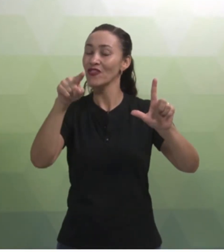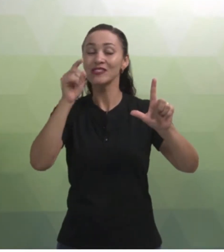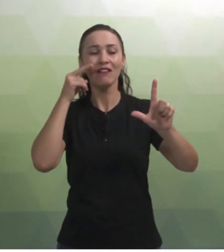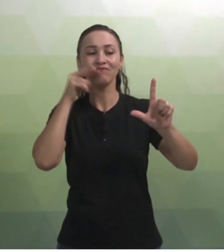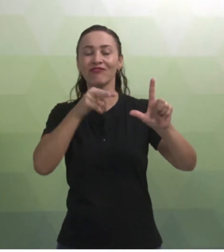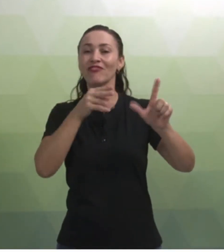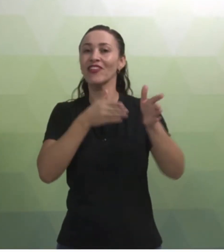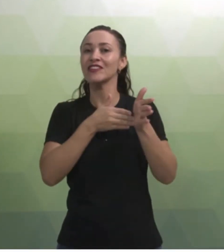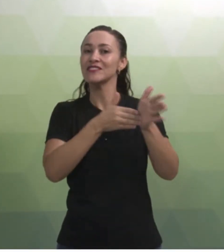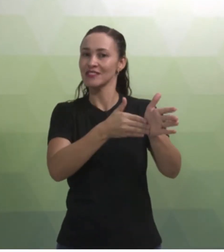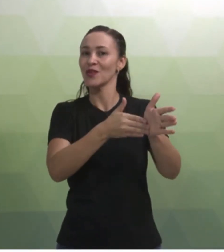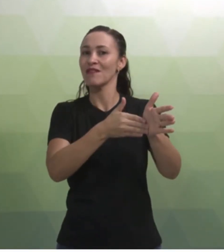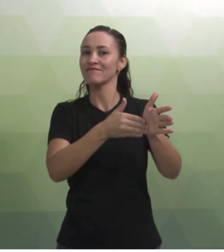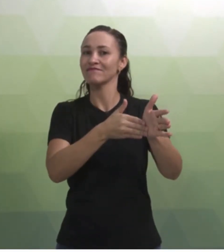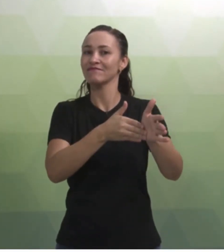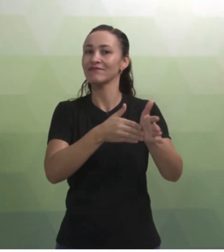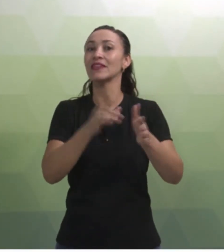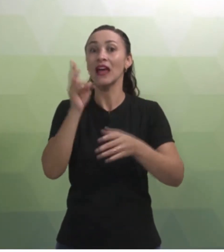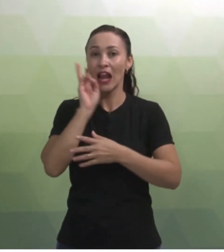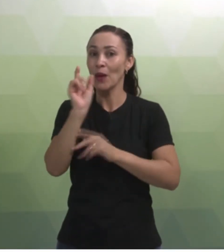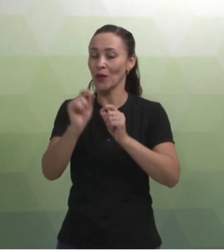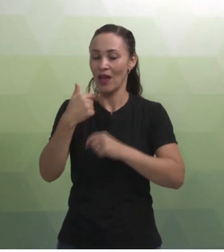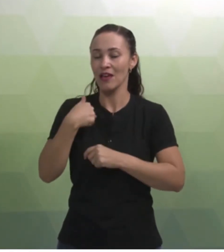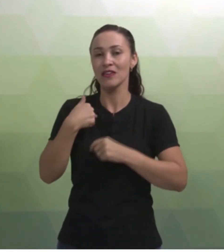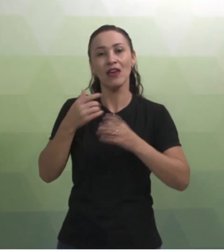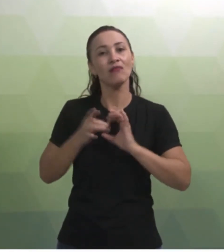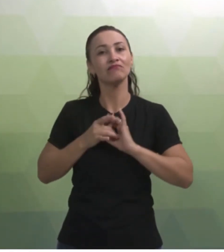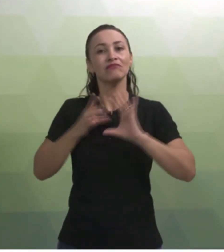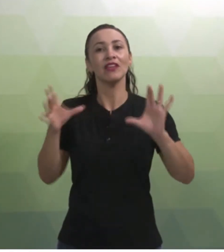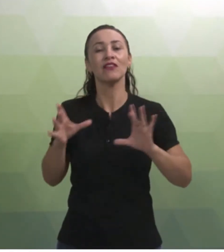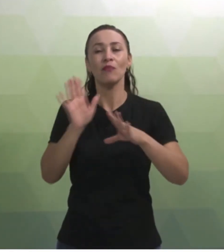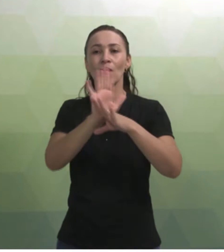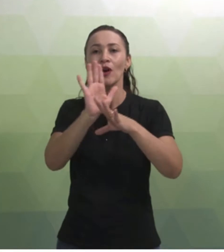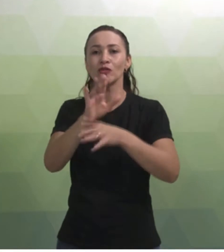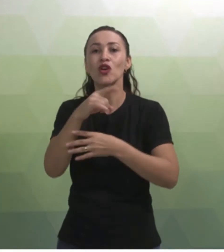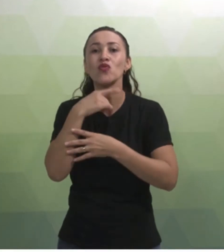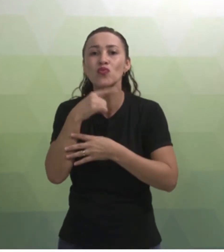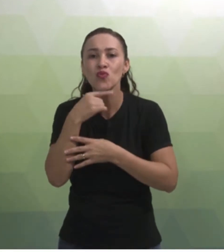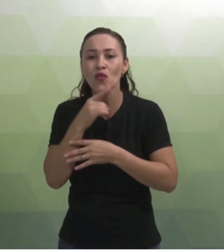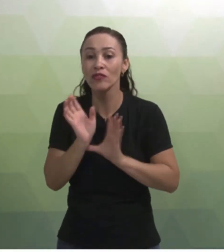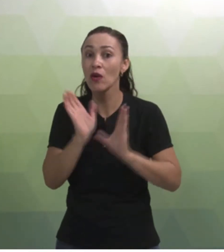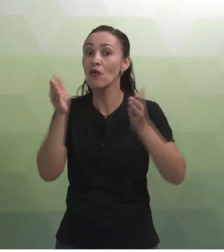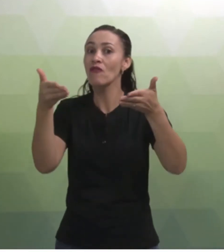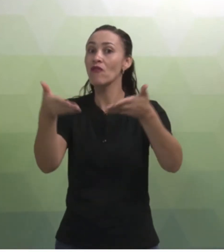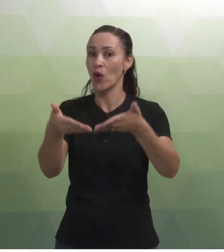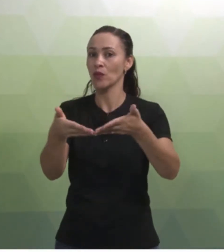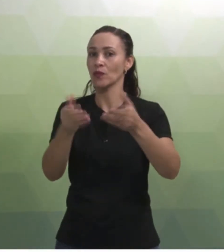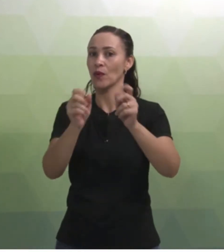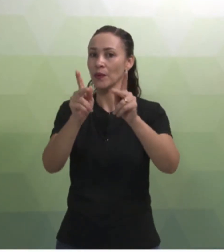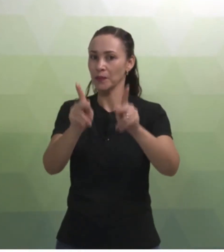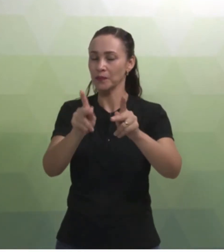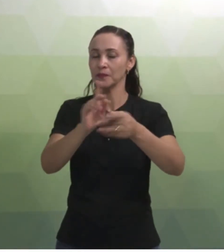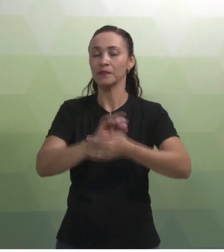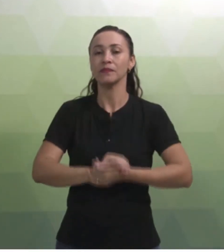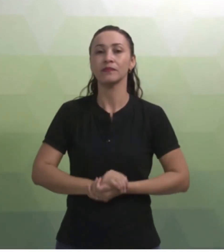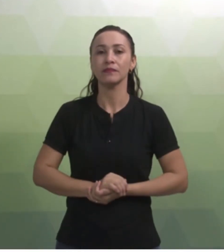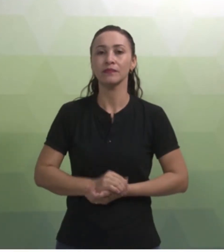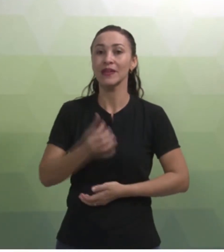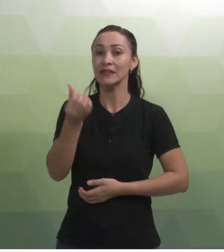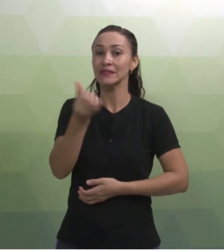direcionar. Lembrando que eu estou à disposição para sanar dúvidas no fórum. Na sexta etapa,